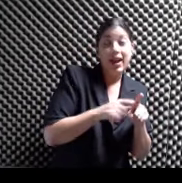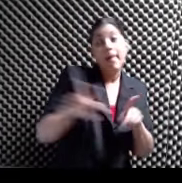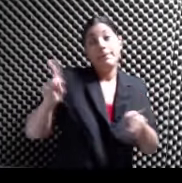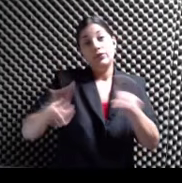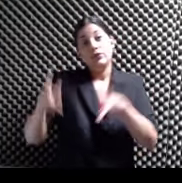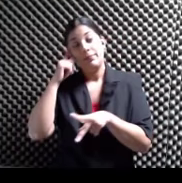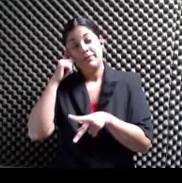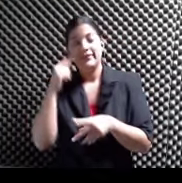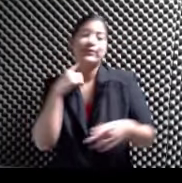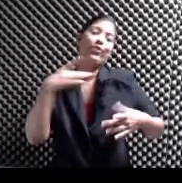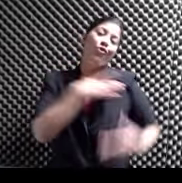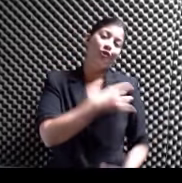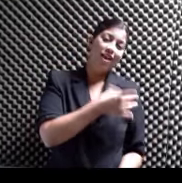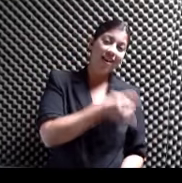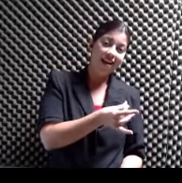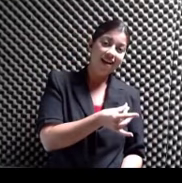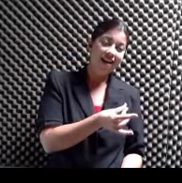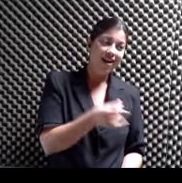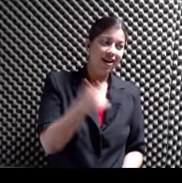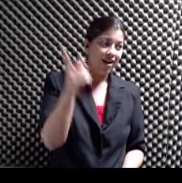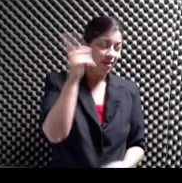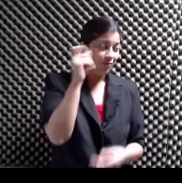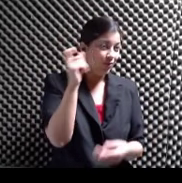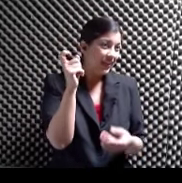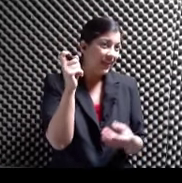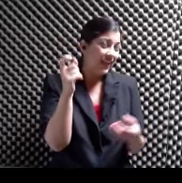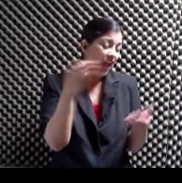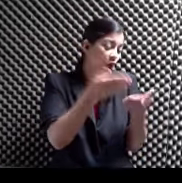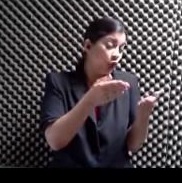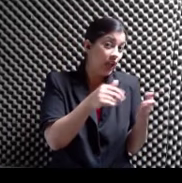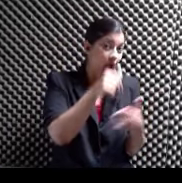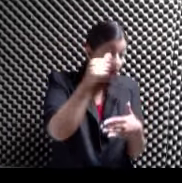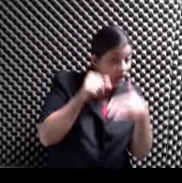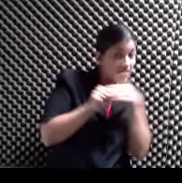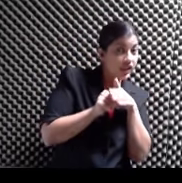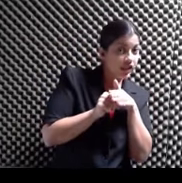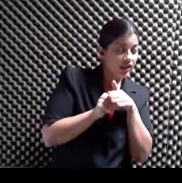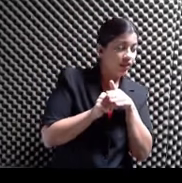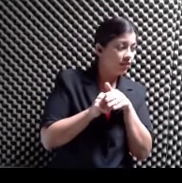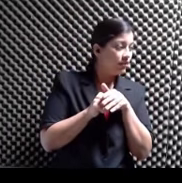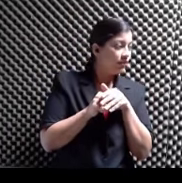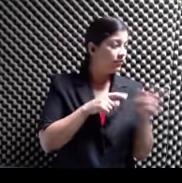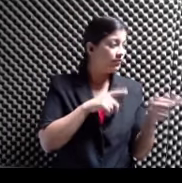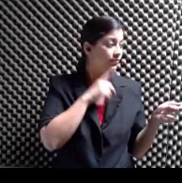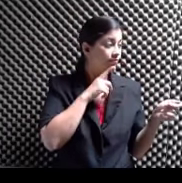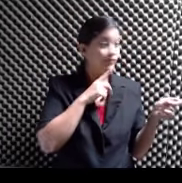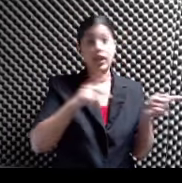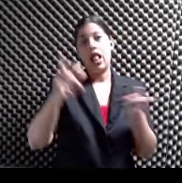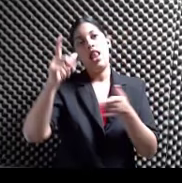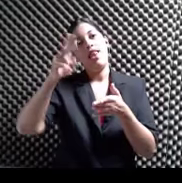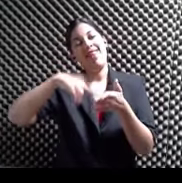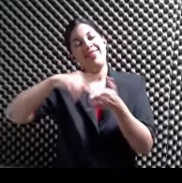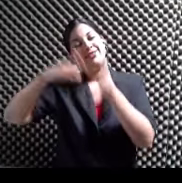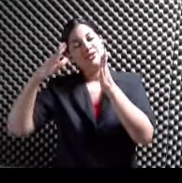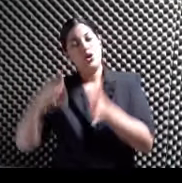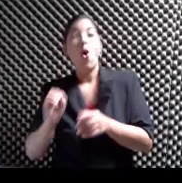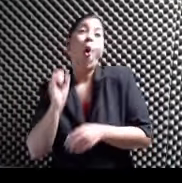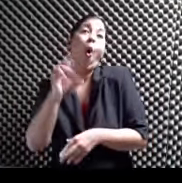Por lo que no se dice Por lo que se está omitiendo Así que El lector El jugador Que juegue Y que